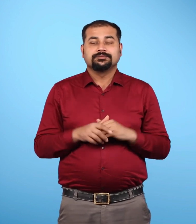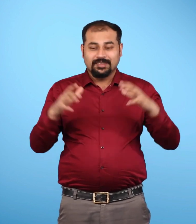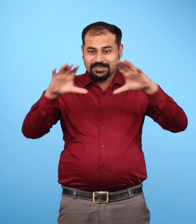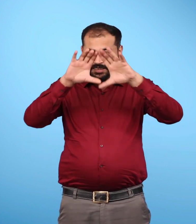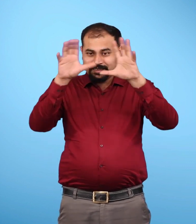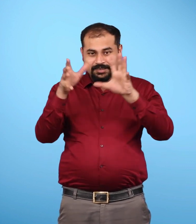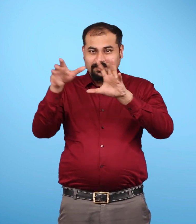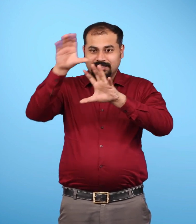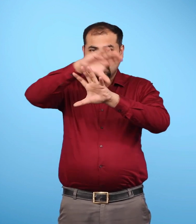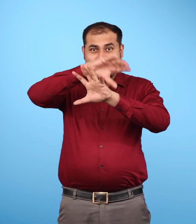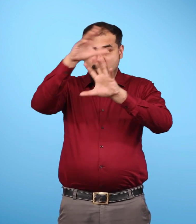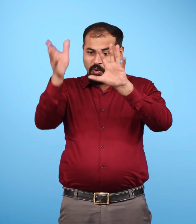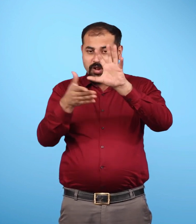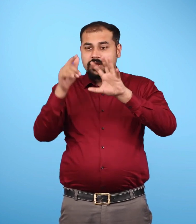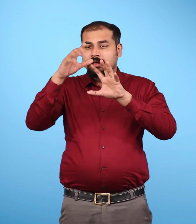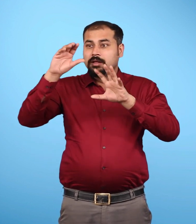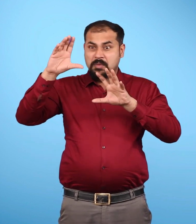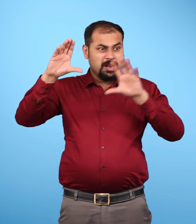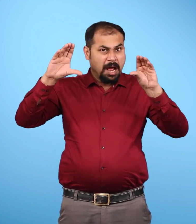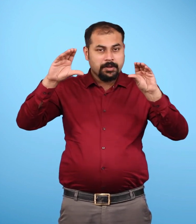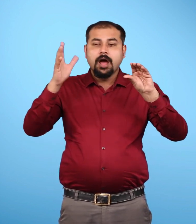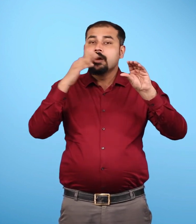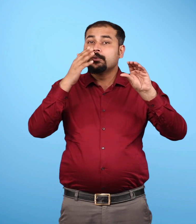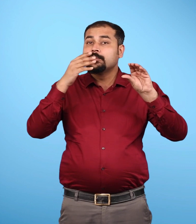वायु उच्च दाब से निम्न दाब की ओर बहती है